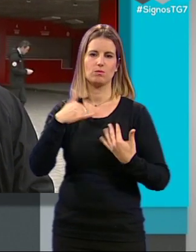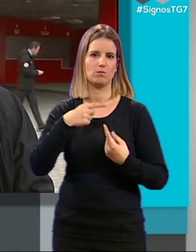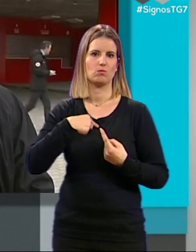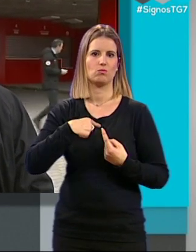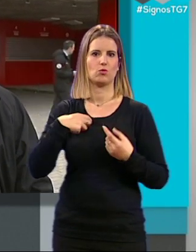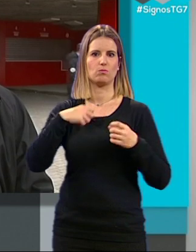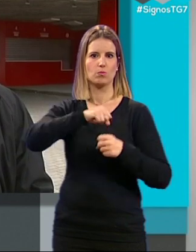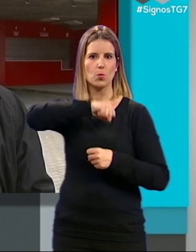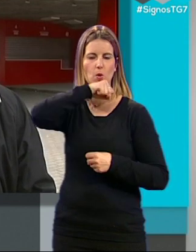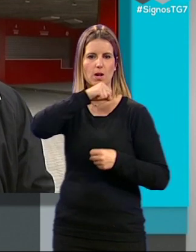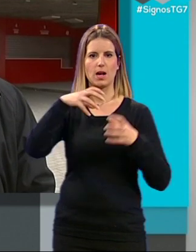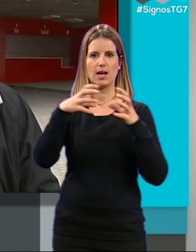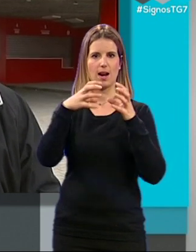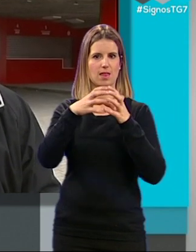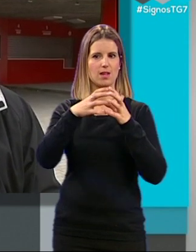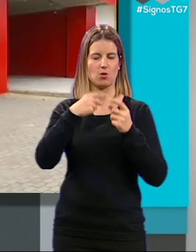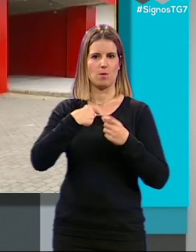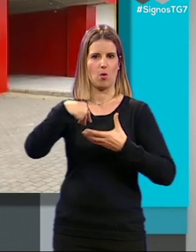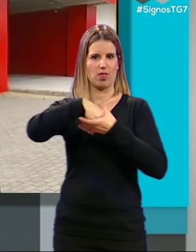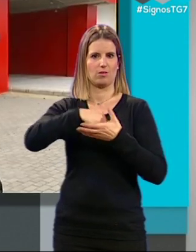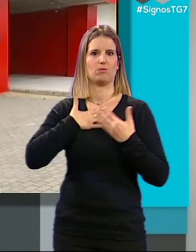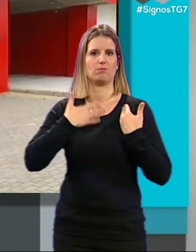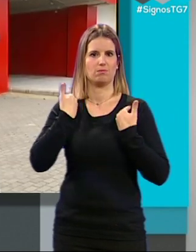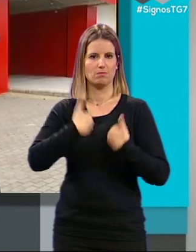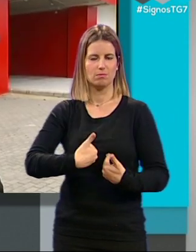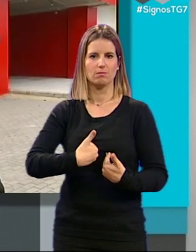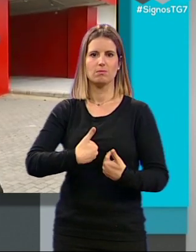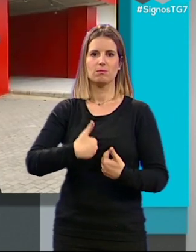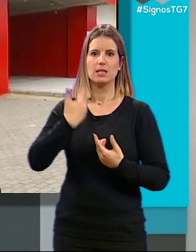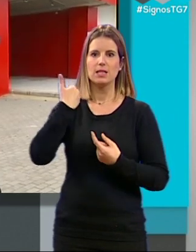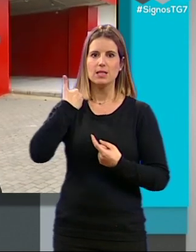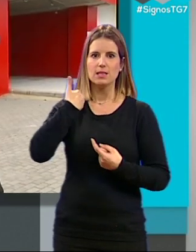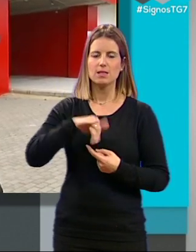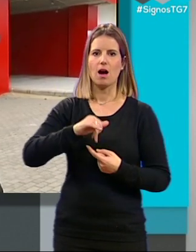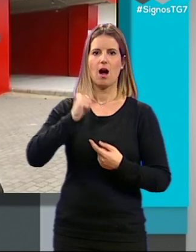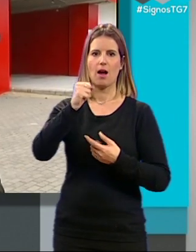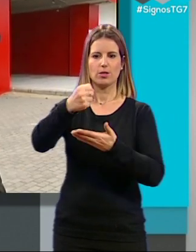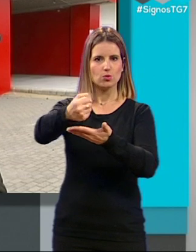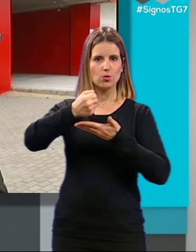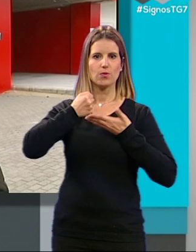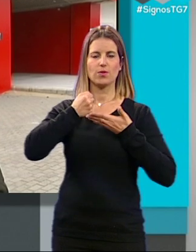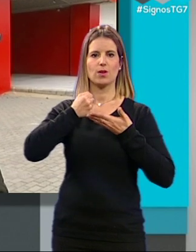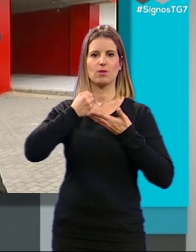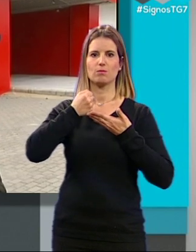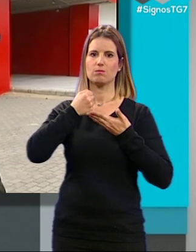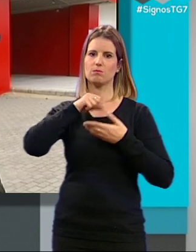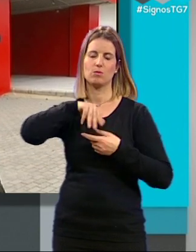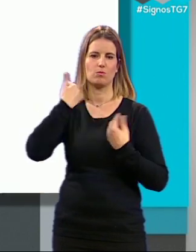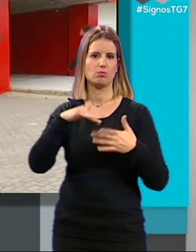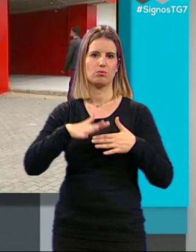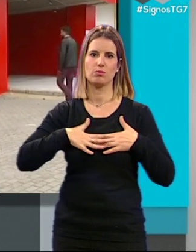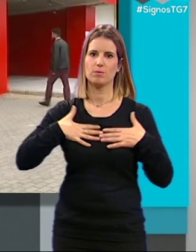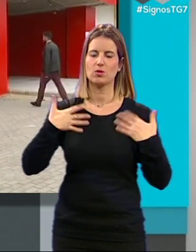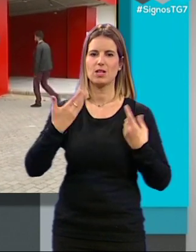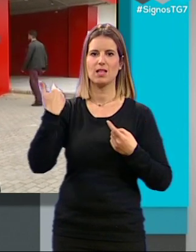granadinista no es una opción Eso se lleva en la sangre Ya de por sí llegar a tener un trofeo sería impresionante Vamos